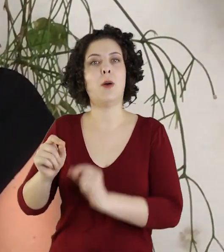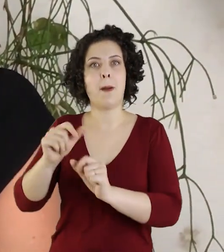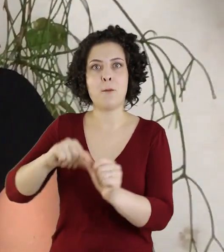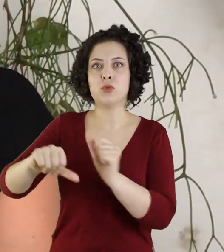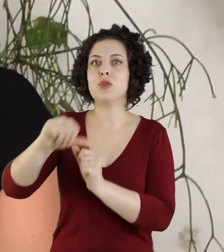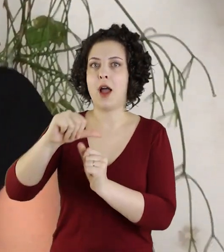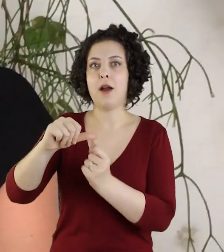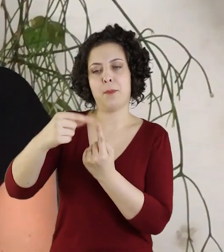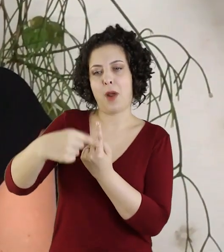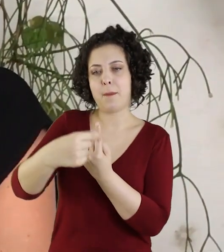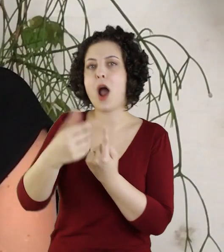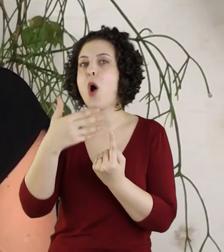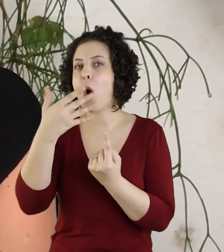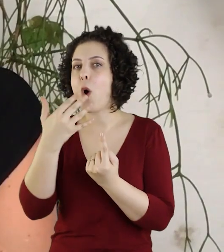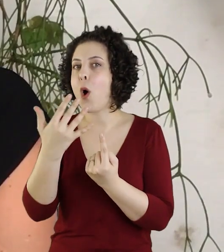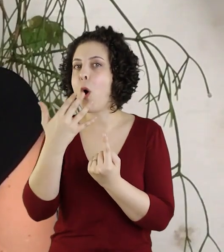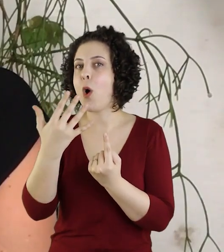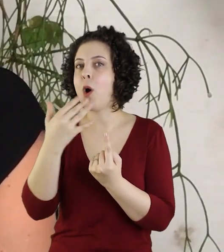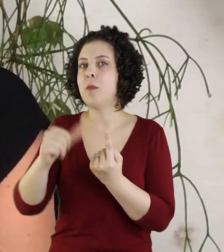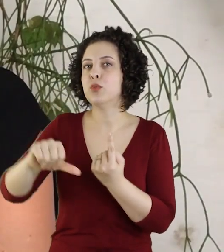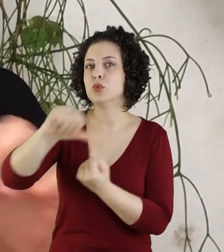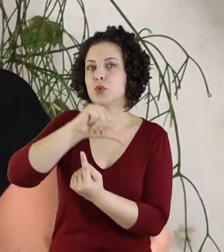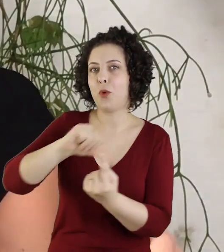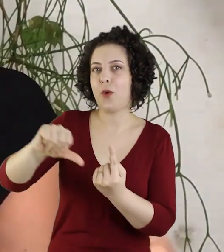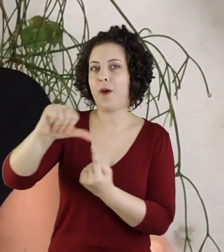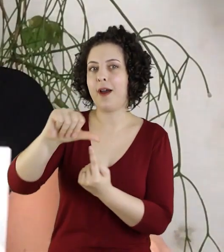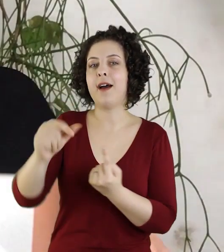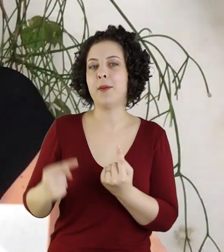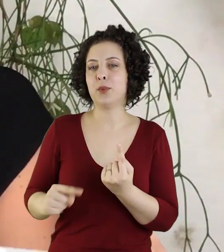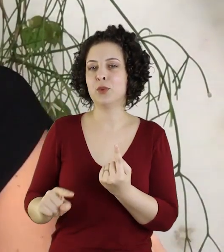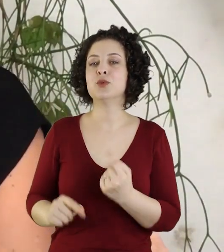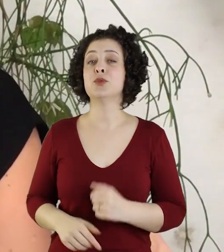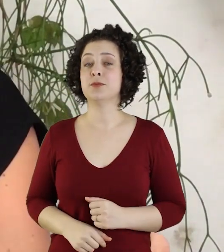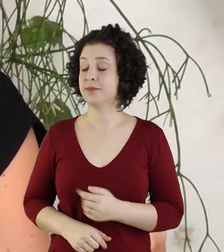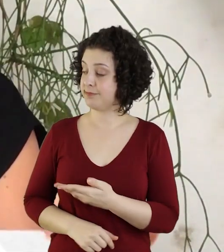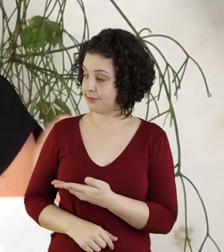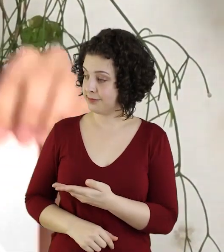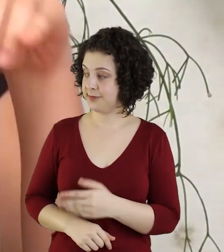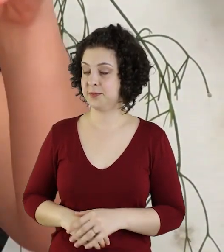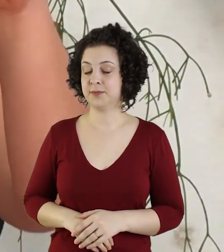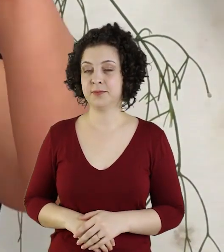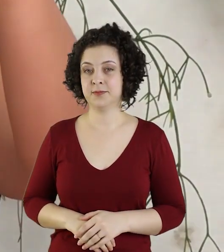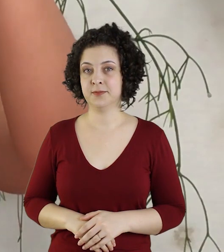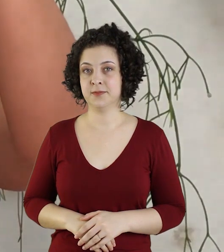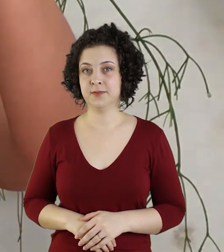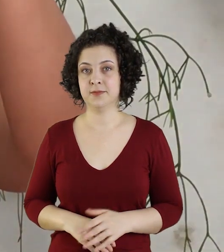ela já tinha mudado bastante de cor. Mais amarelado. E por último, eu fiz esse daqui. A banana com